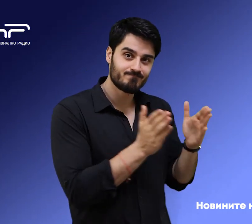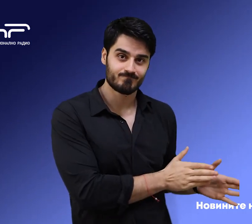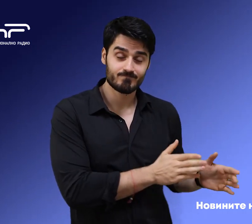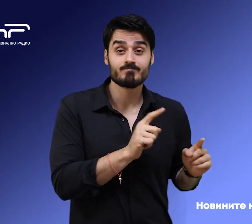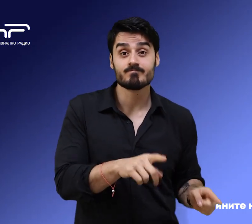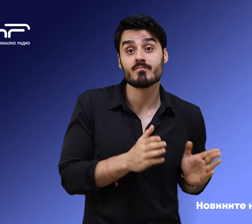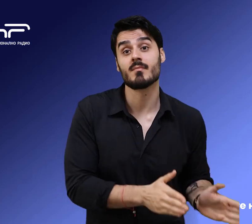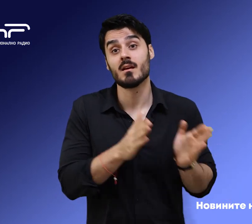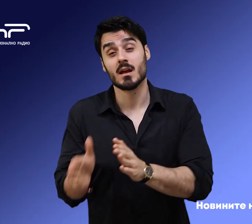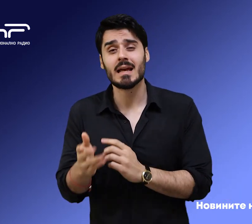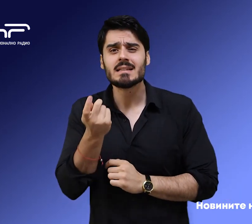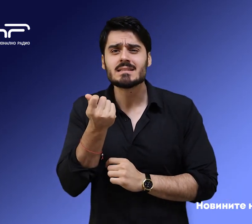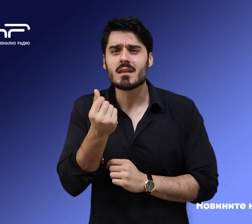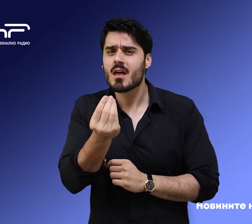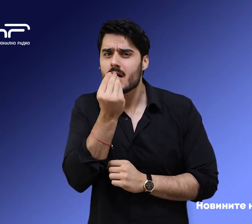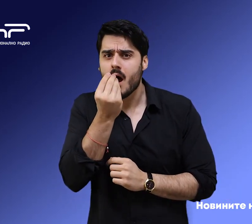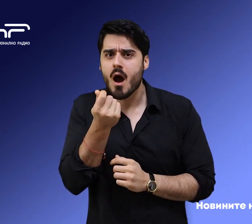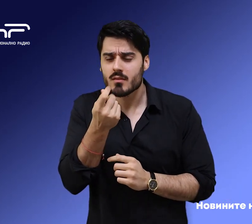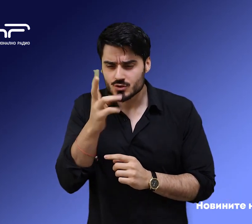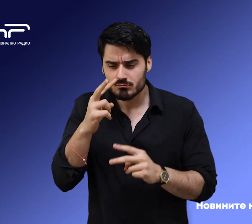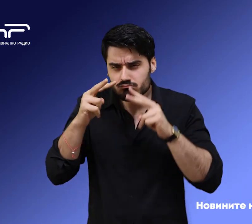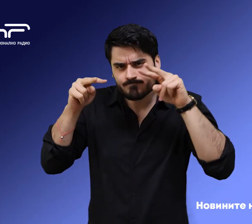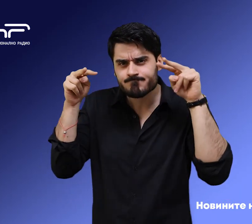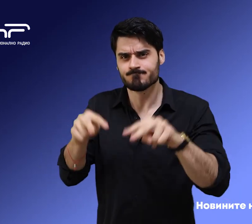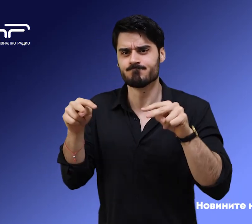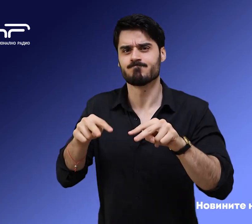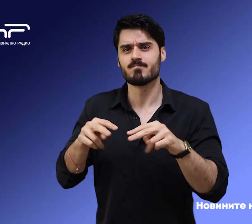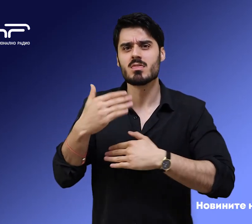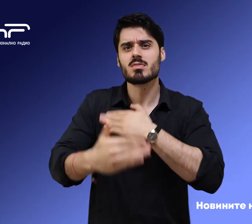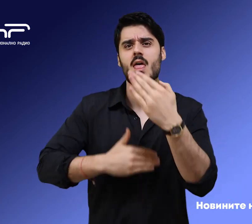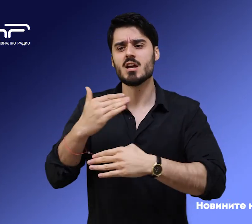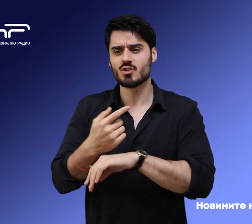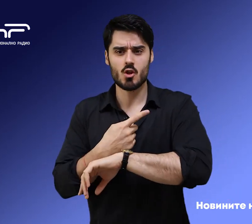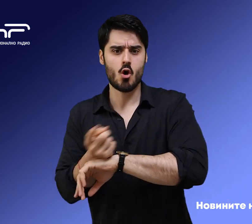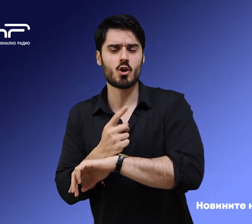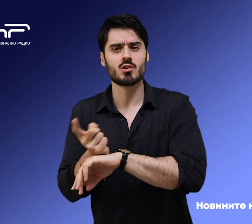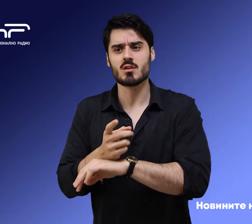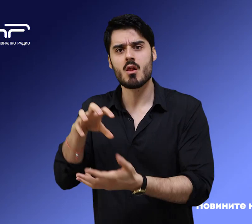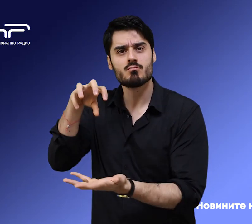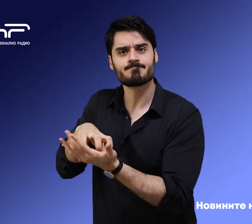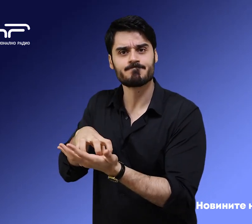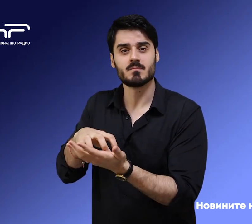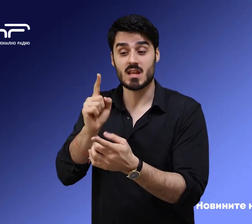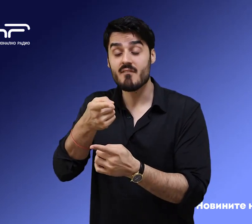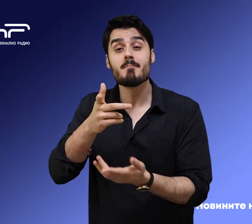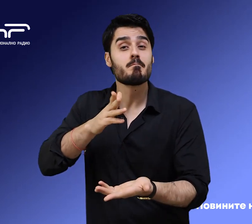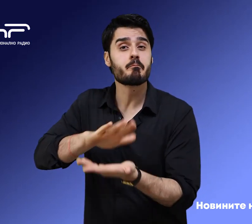Цените на хранителните стоки ще бъдат наблюдавани от национално-координационно звено, което трябва да изготви съответните